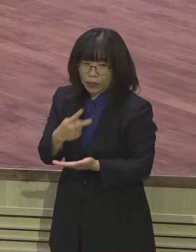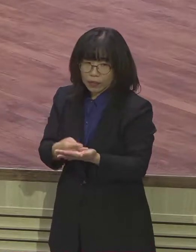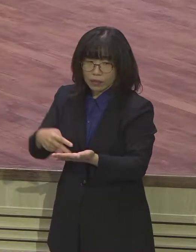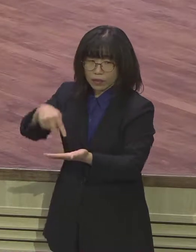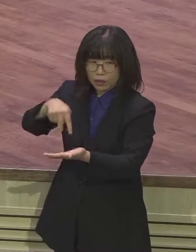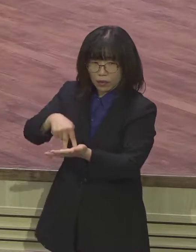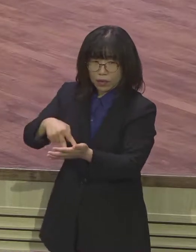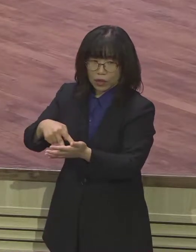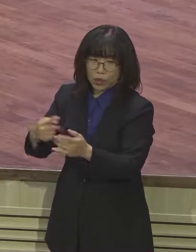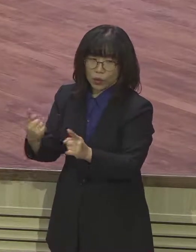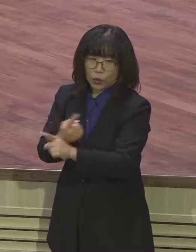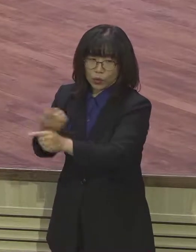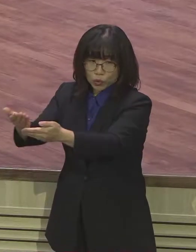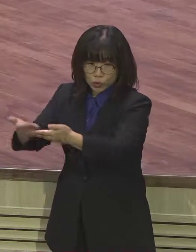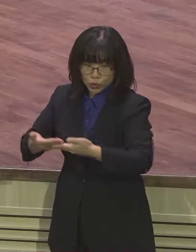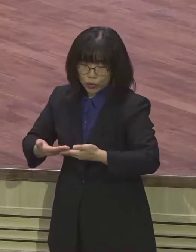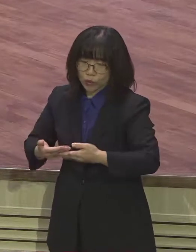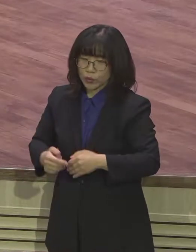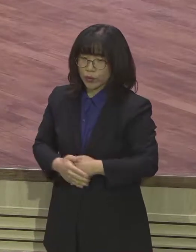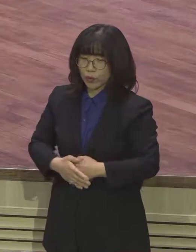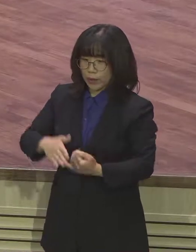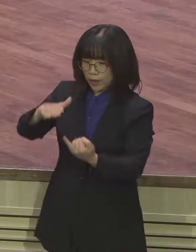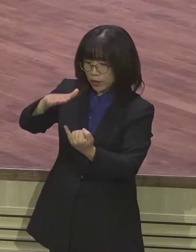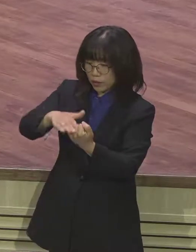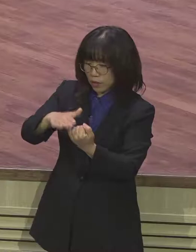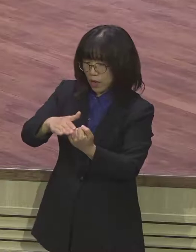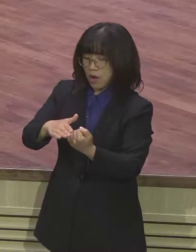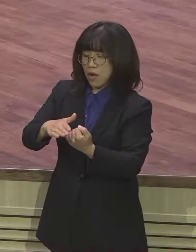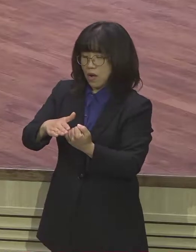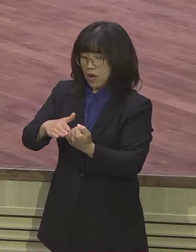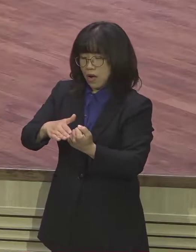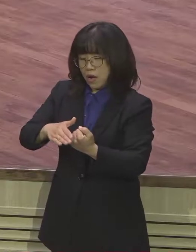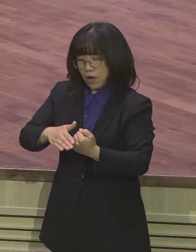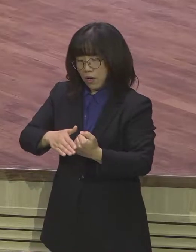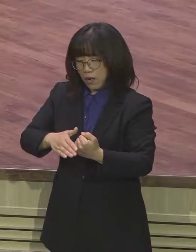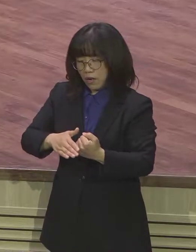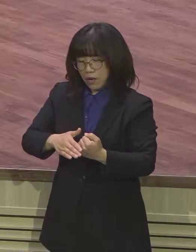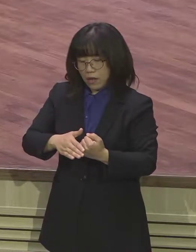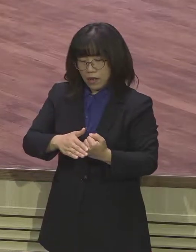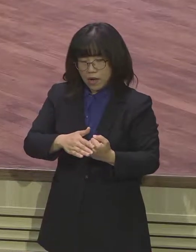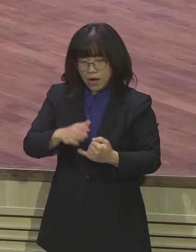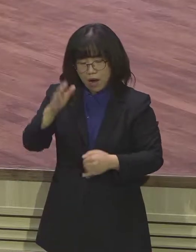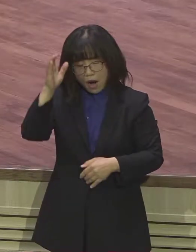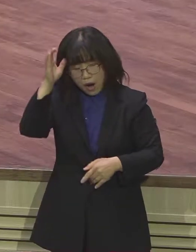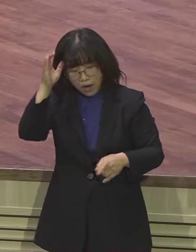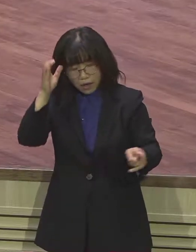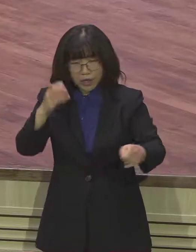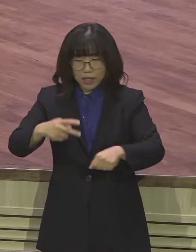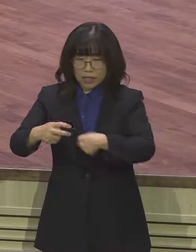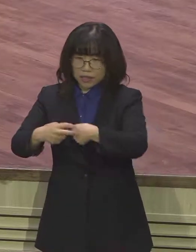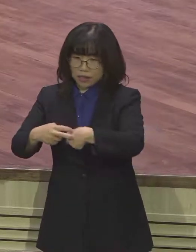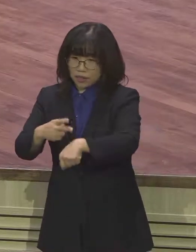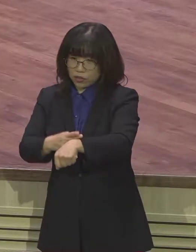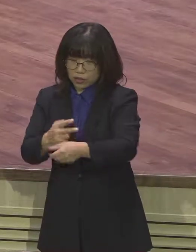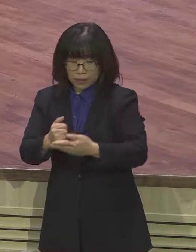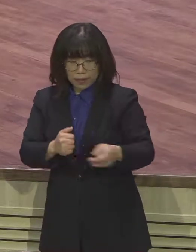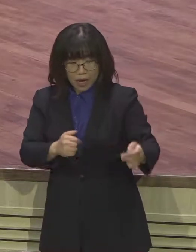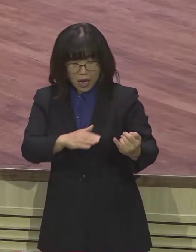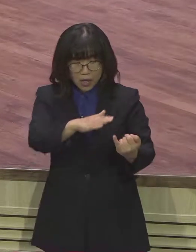훌륭한 사람이 되어 있을 것을 이제 기대하면서 그 소녀를 찾아갔습니다 그런데 그